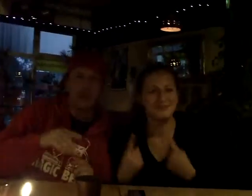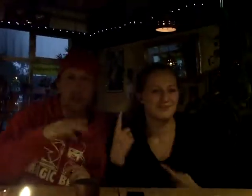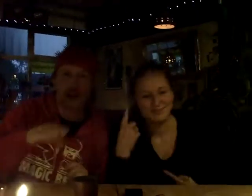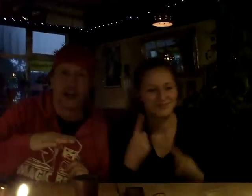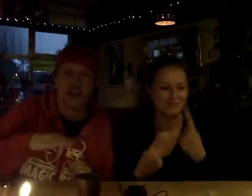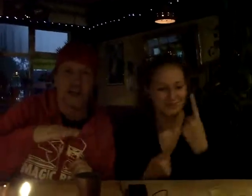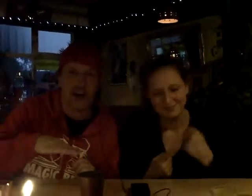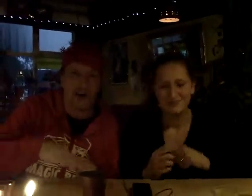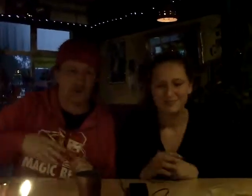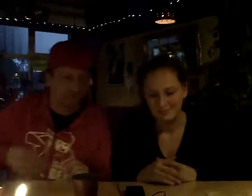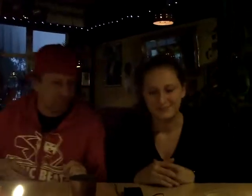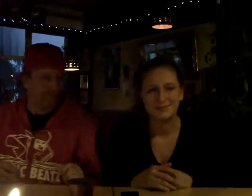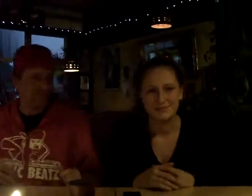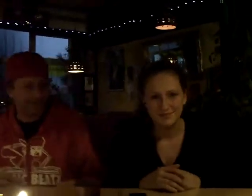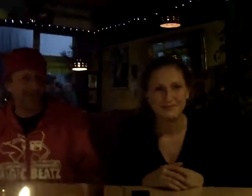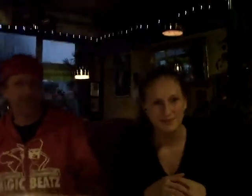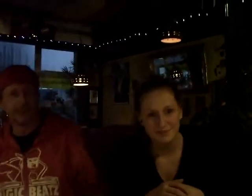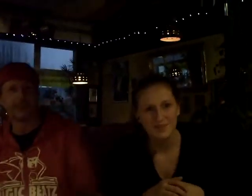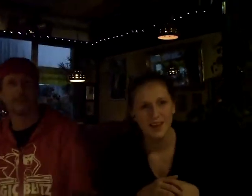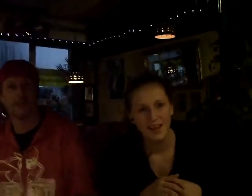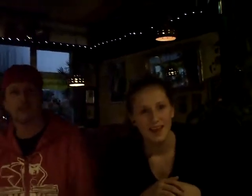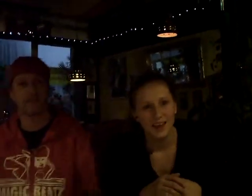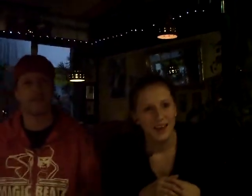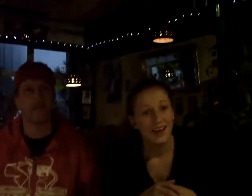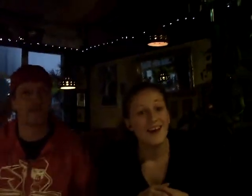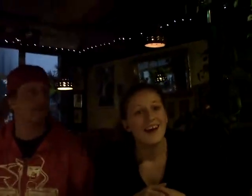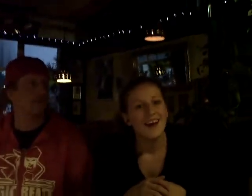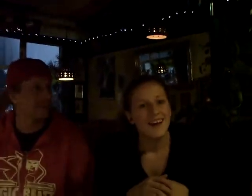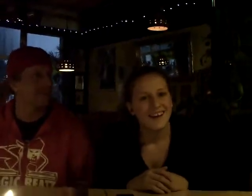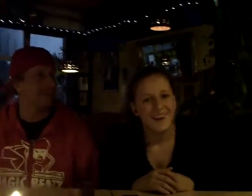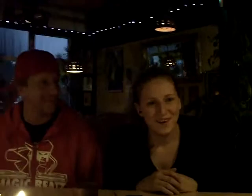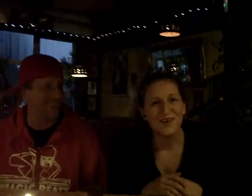Check this out. Wieviel Jägermeister und wieviel Judister hattet ihr jetzt schon?